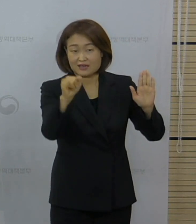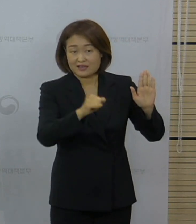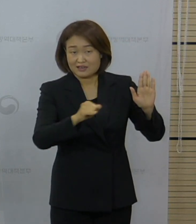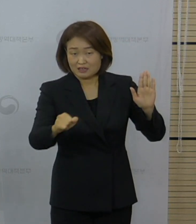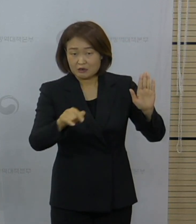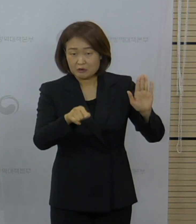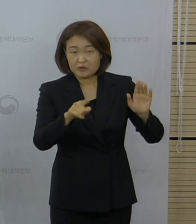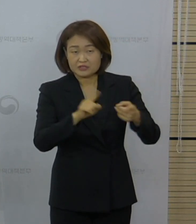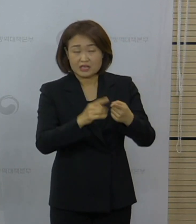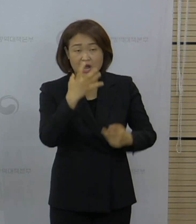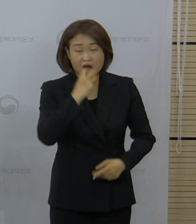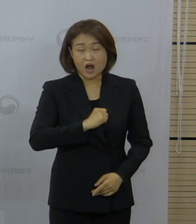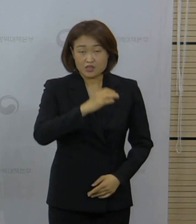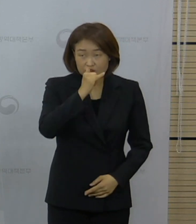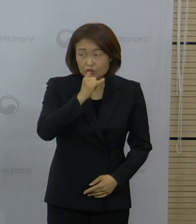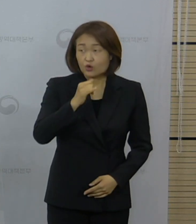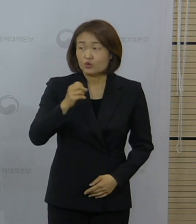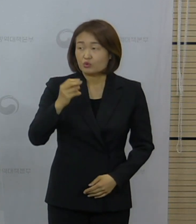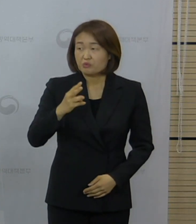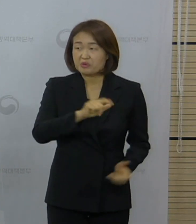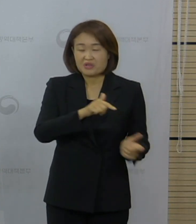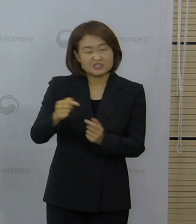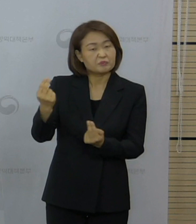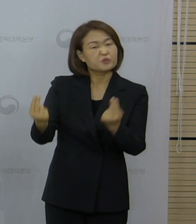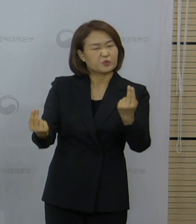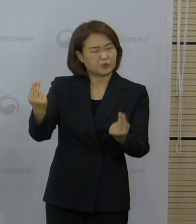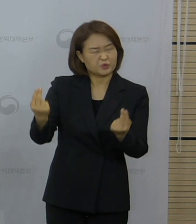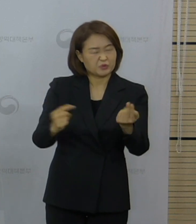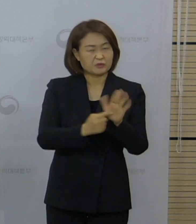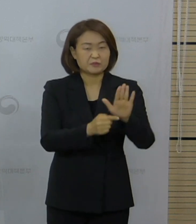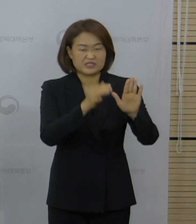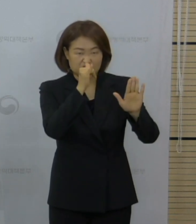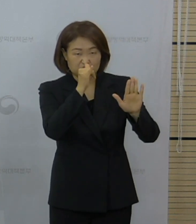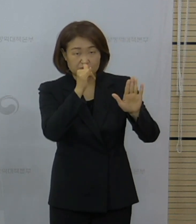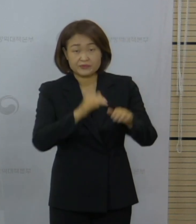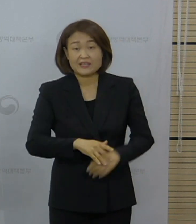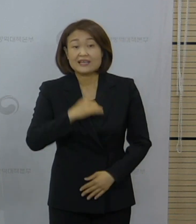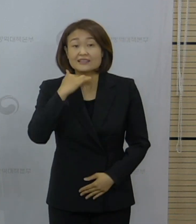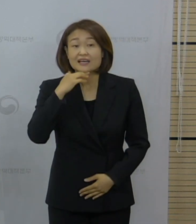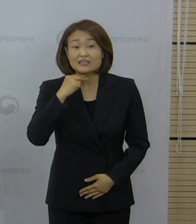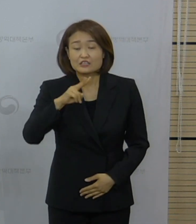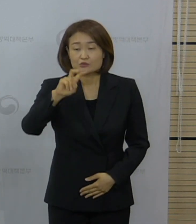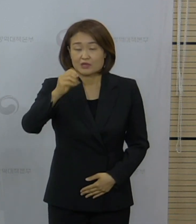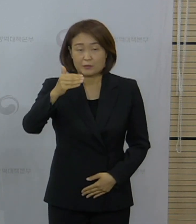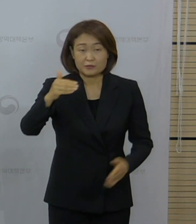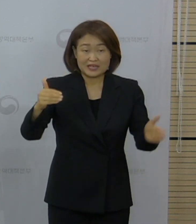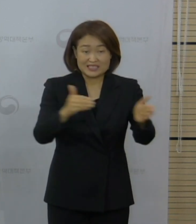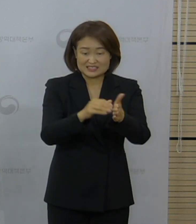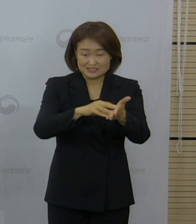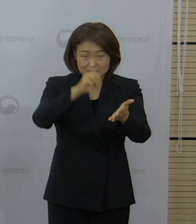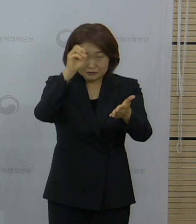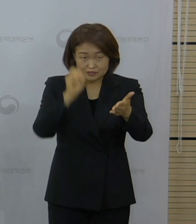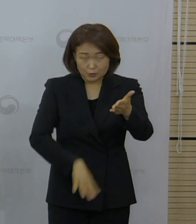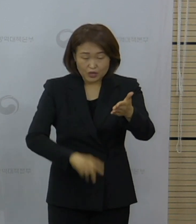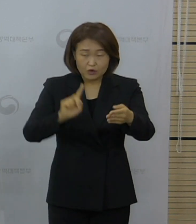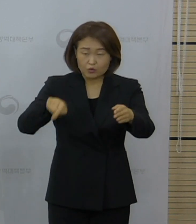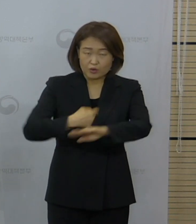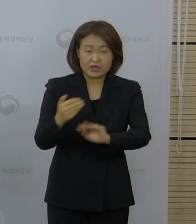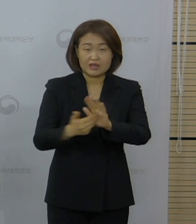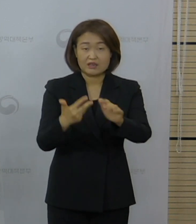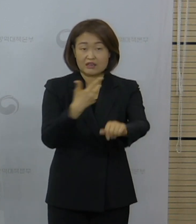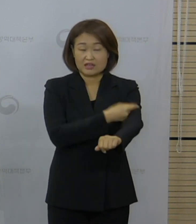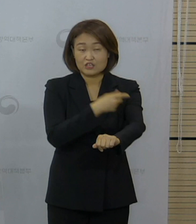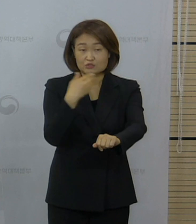이득과 위험 비교 결과와 관련돼서 만 30세 미만이 접종 대상에서 제외된 것은 위험 대비